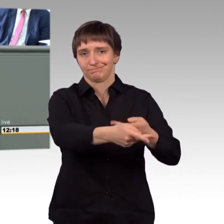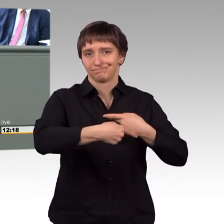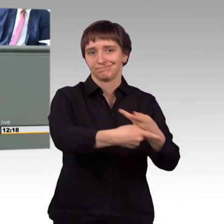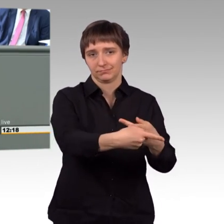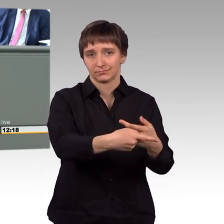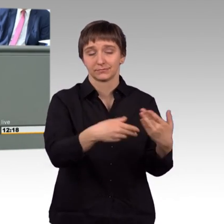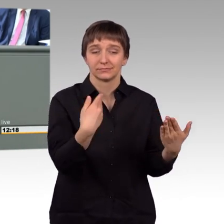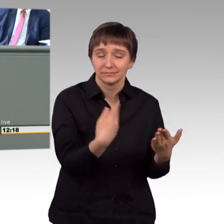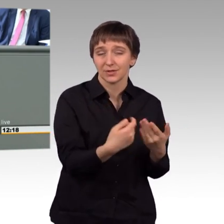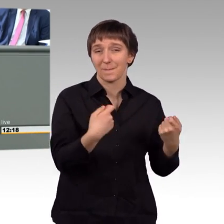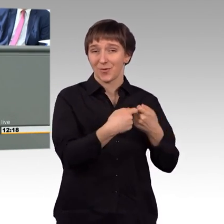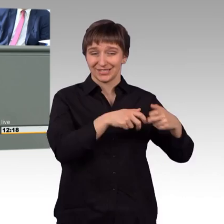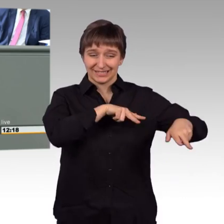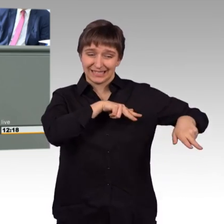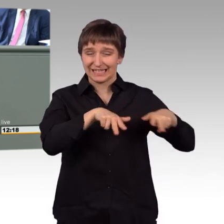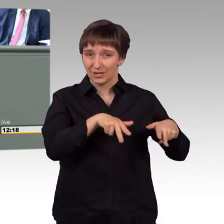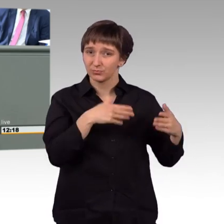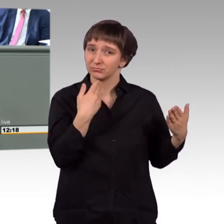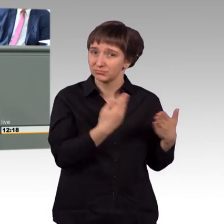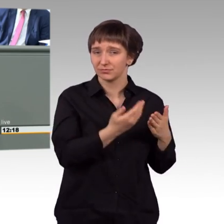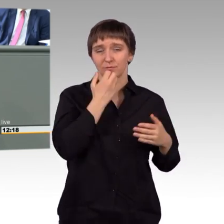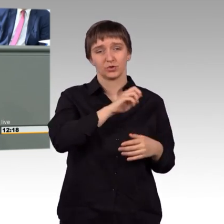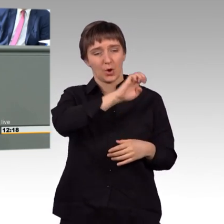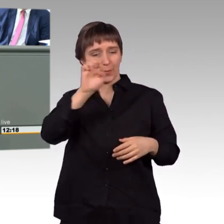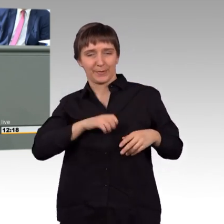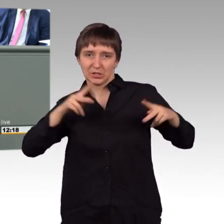im Sinne einer europäischen Achse diesen Worten angeschlossen hat.